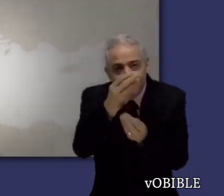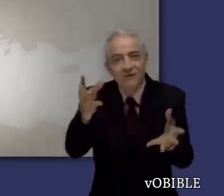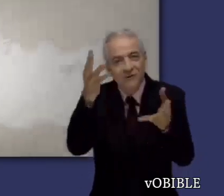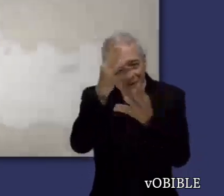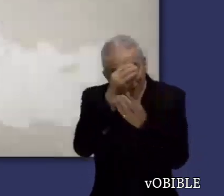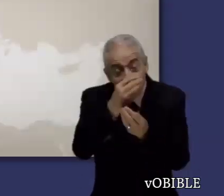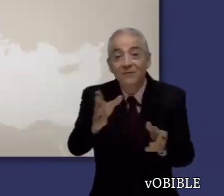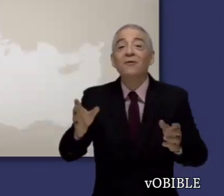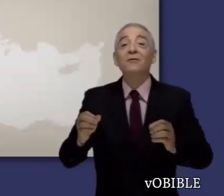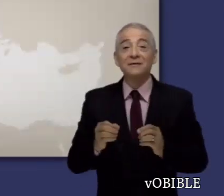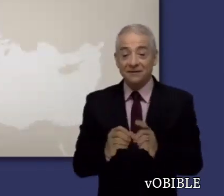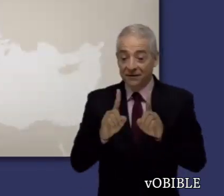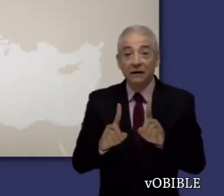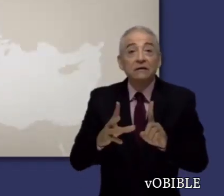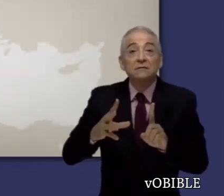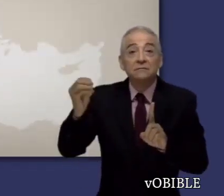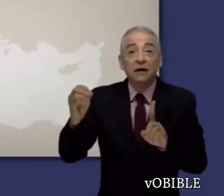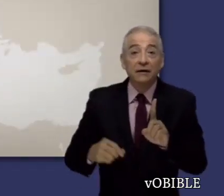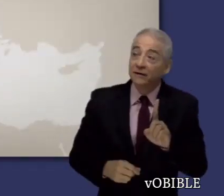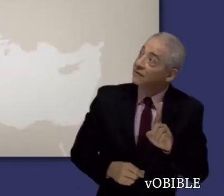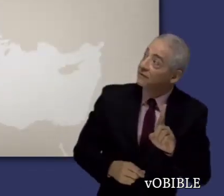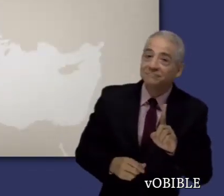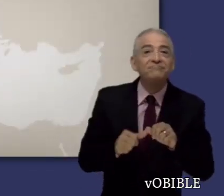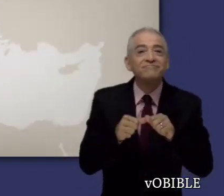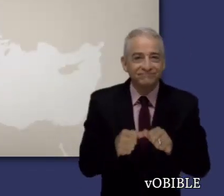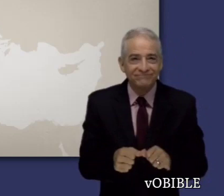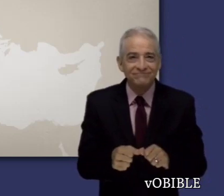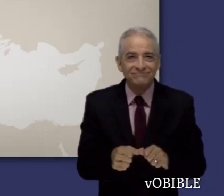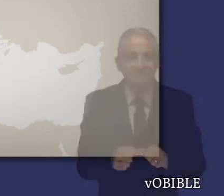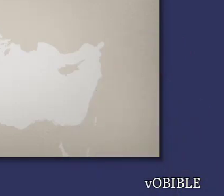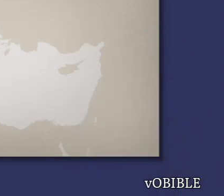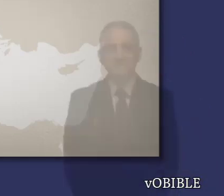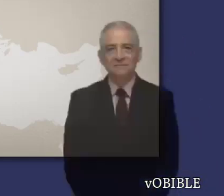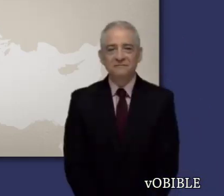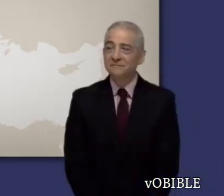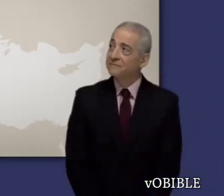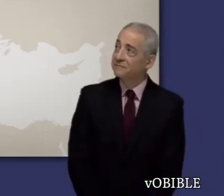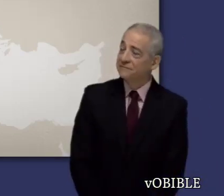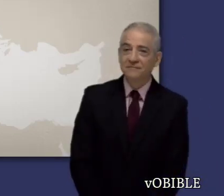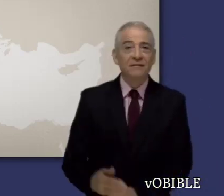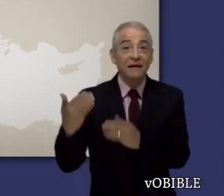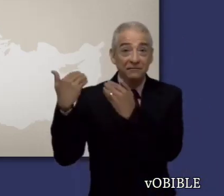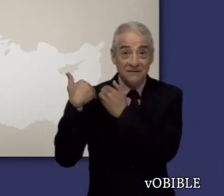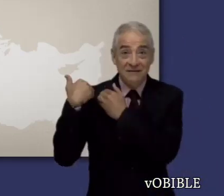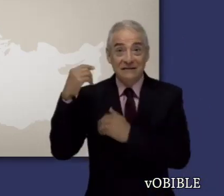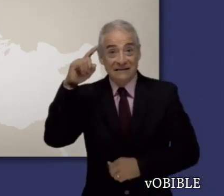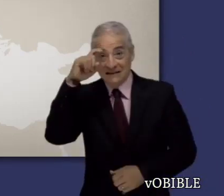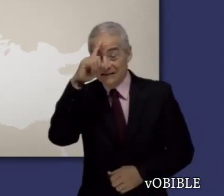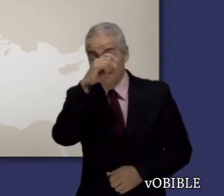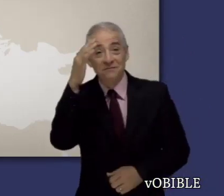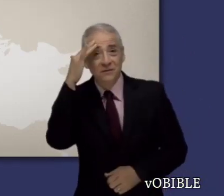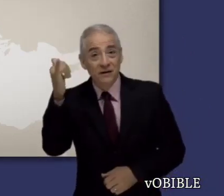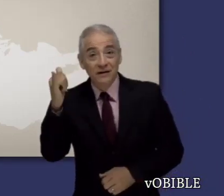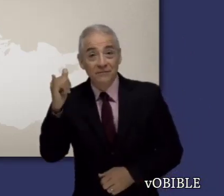Cuando el apóstol se marchó, Tito permaneció allí. En Creta, Tito tuvo una asignación difícil.